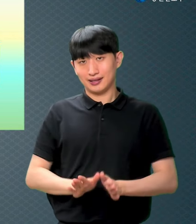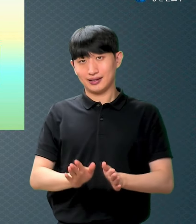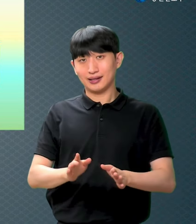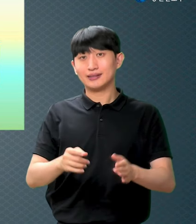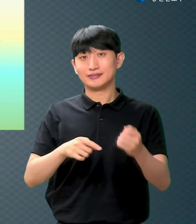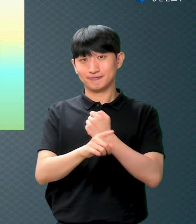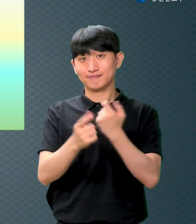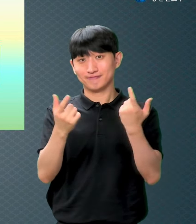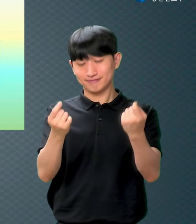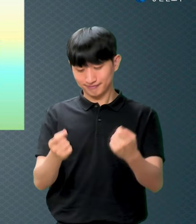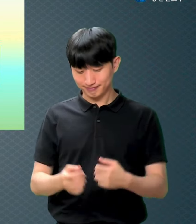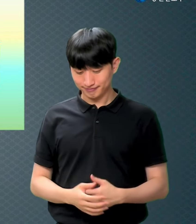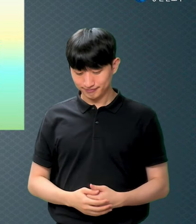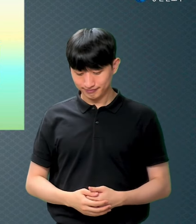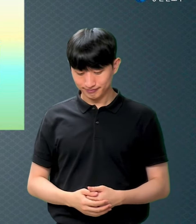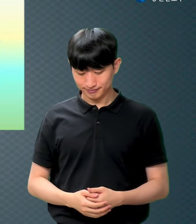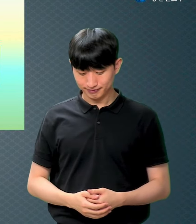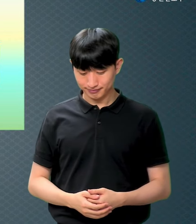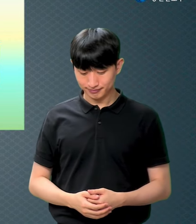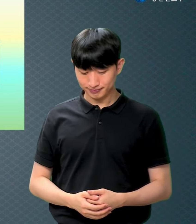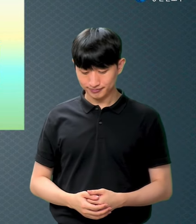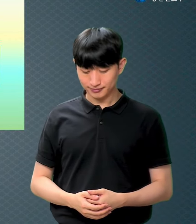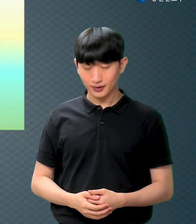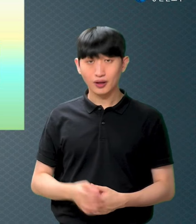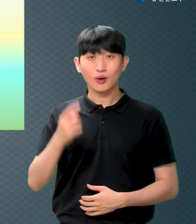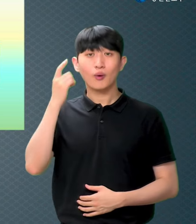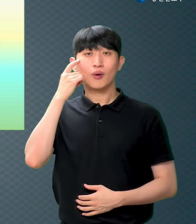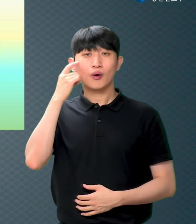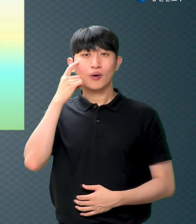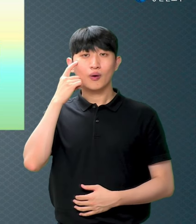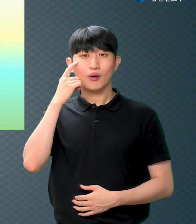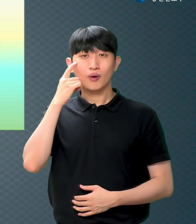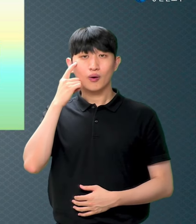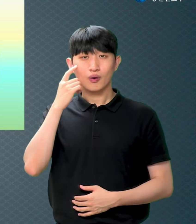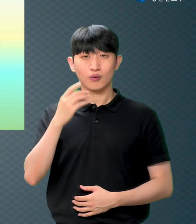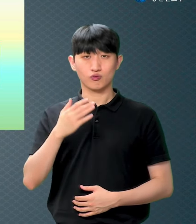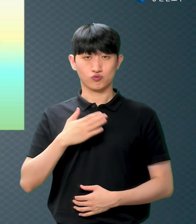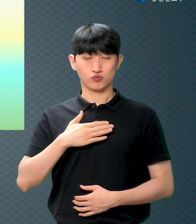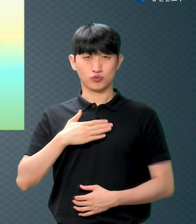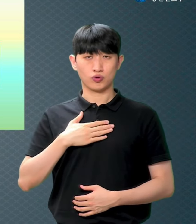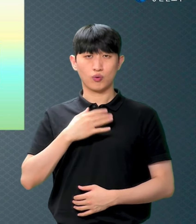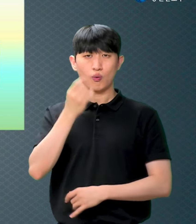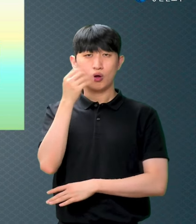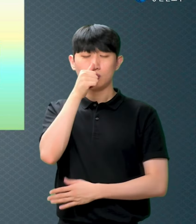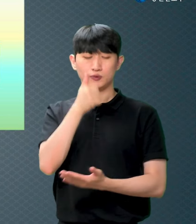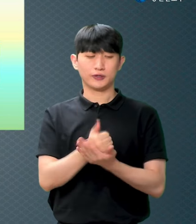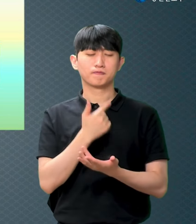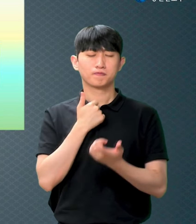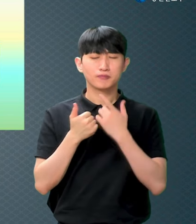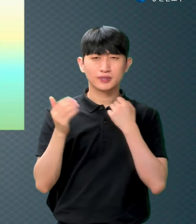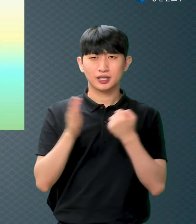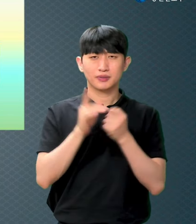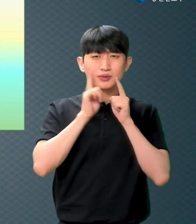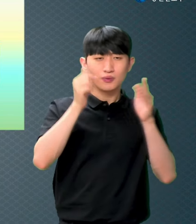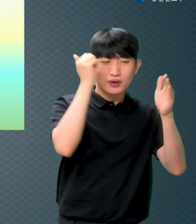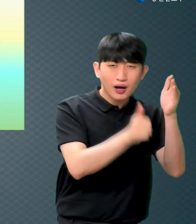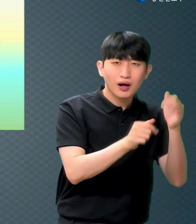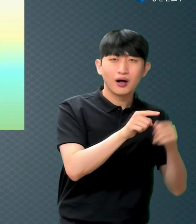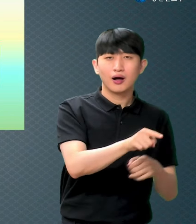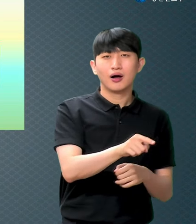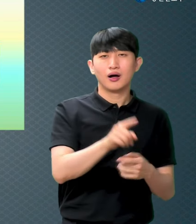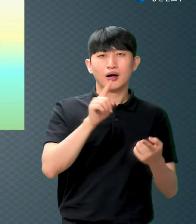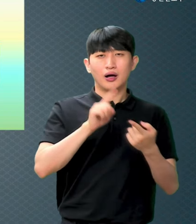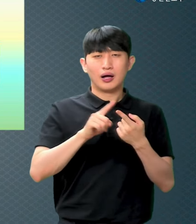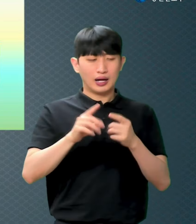뭐 때문에 우리 불쌍히 여기셔서 내가 지옥 가는 거 불쌍하니까 내가 지옥 가는 거